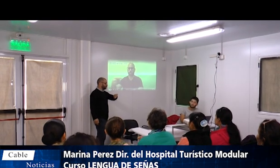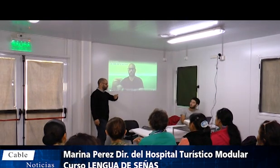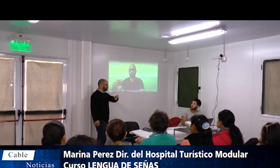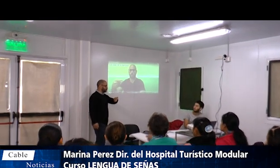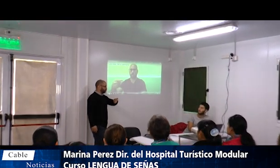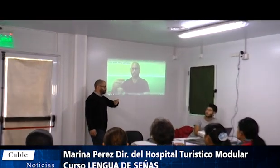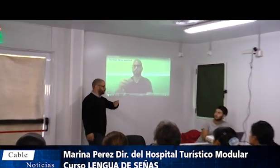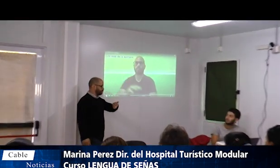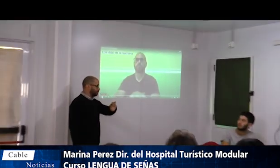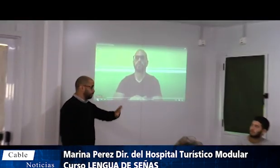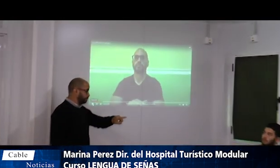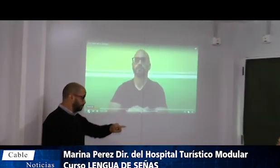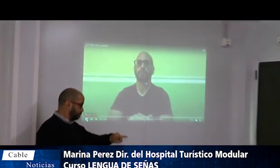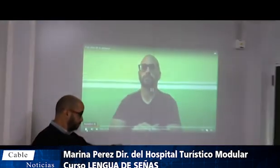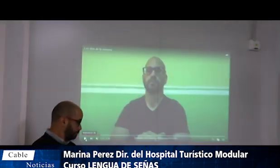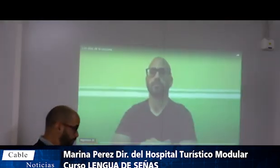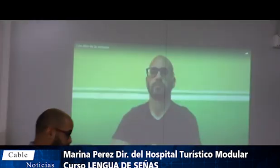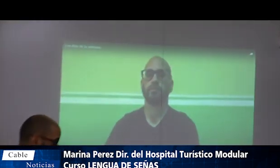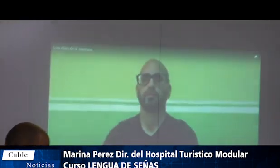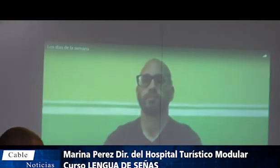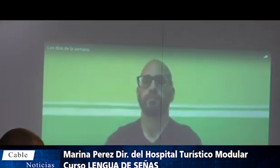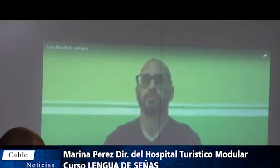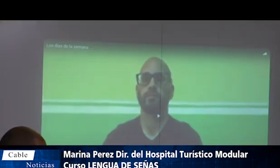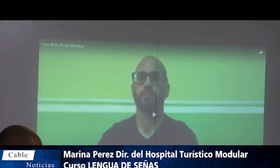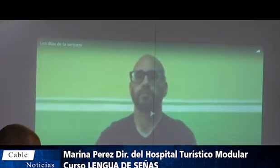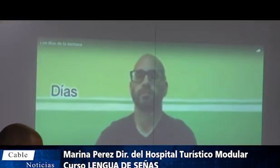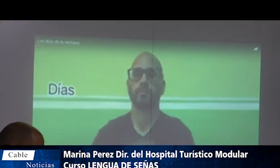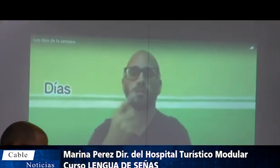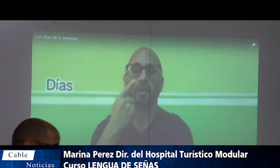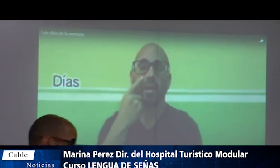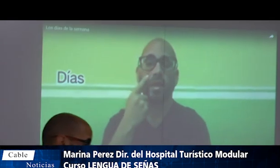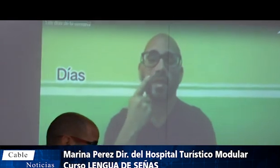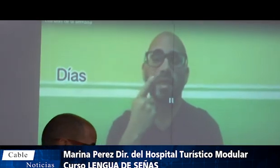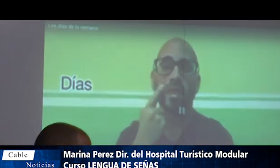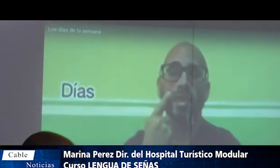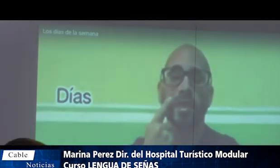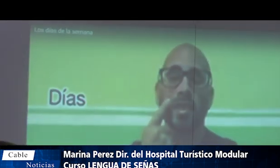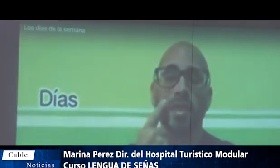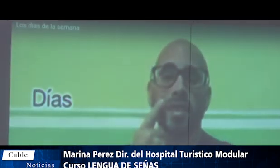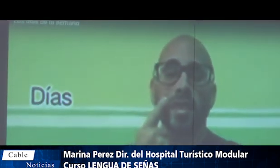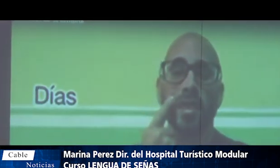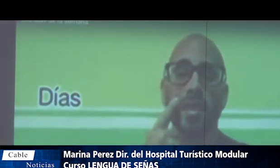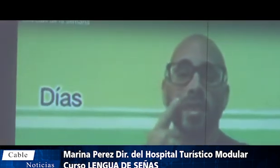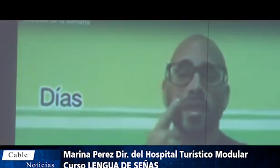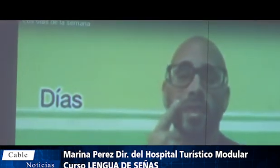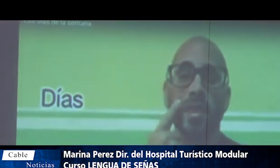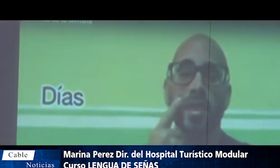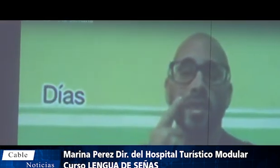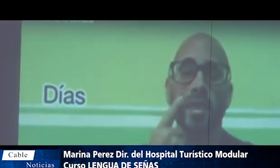nivel 2 sería, ¿no? Y, bueno, lo otro que te quería comentar es que nuestras evaluaciones van a estar próximas